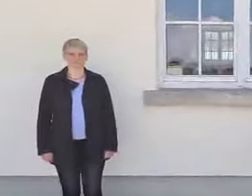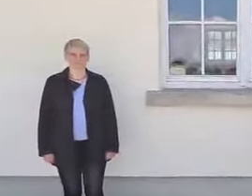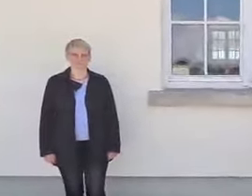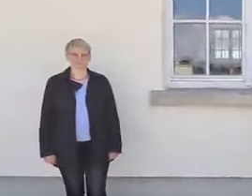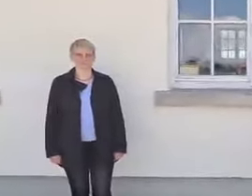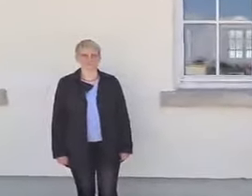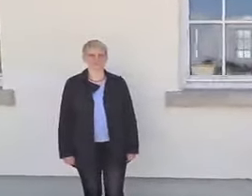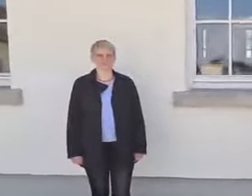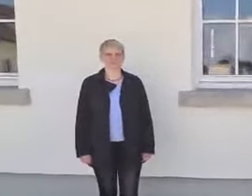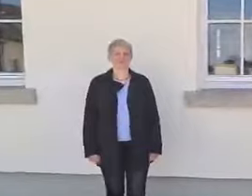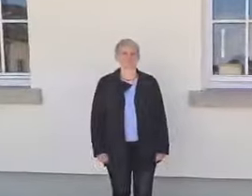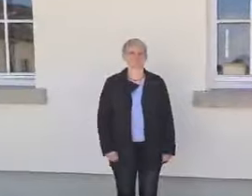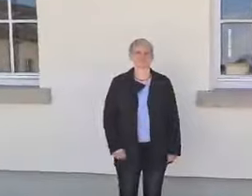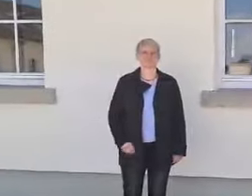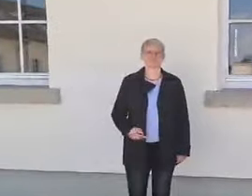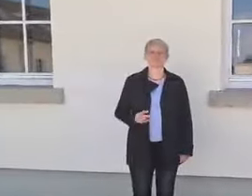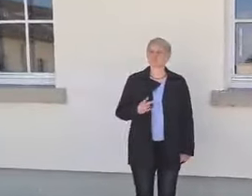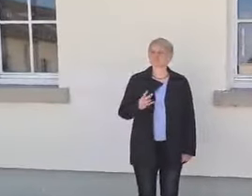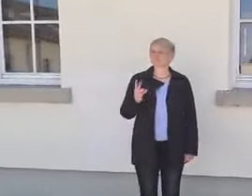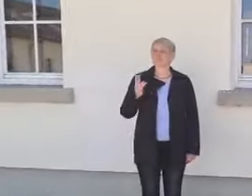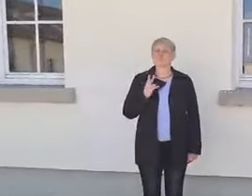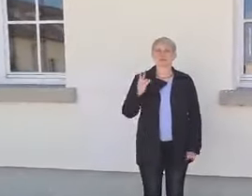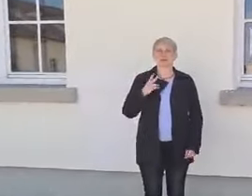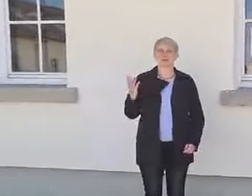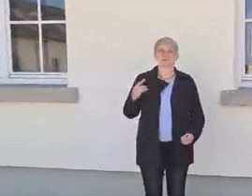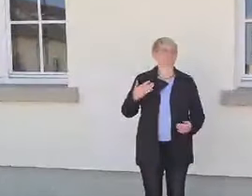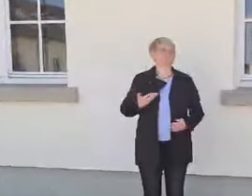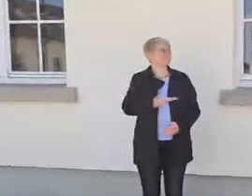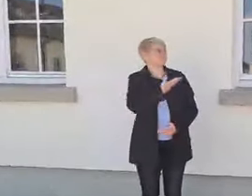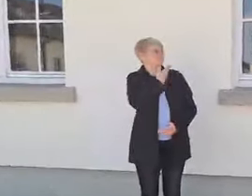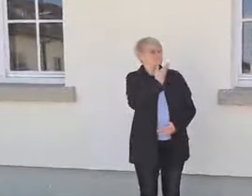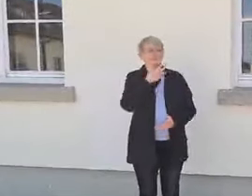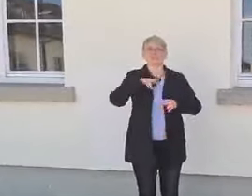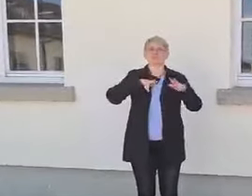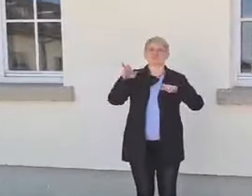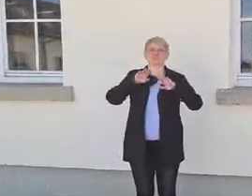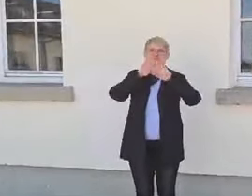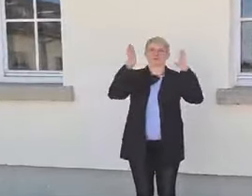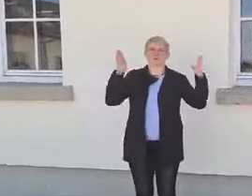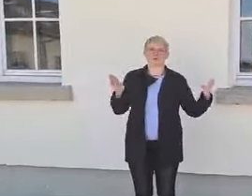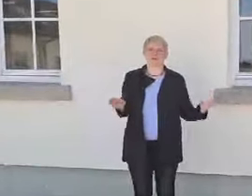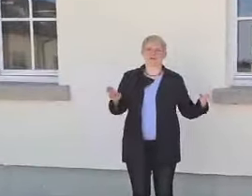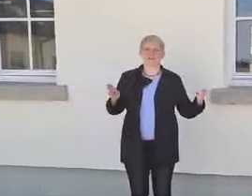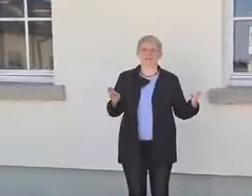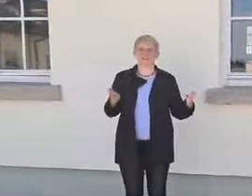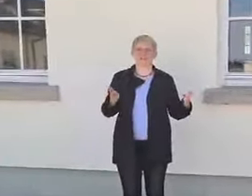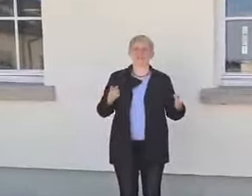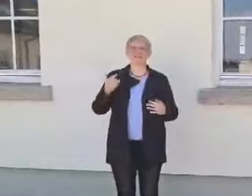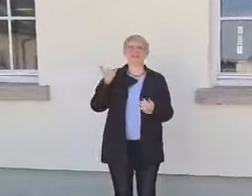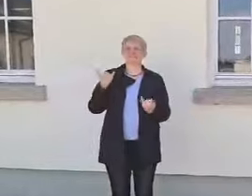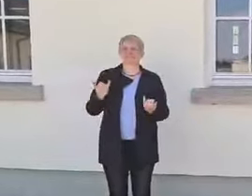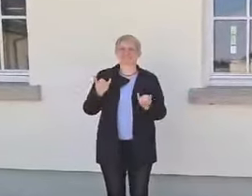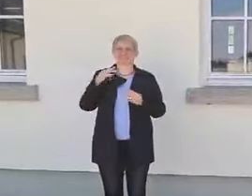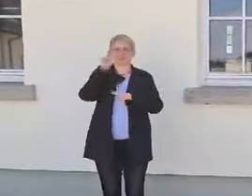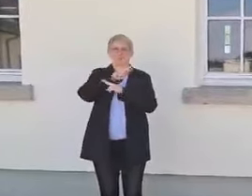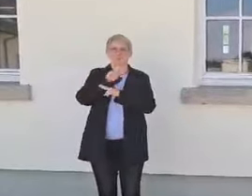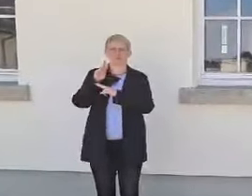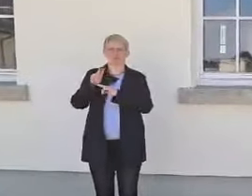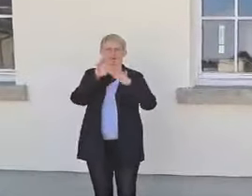Wir beide stehen jetzt vor dem Wirtschaftsgebäude, vor dem ehemaligen, in dem sich heutzutage das Museum befindet. Max, der